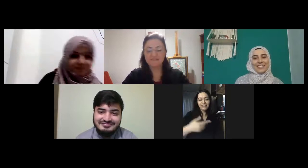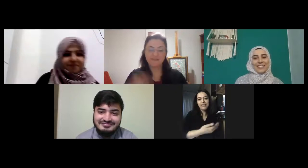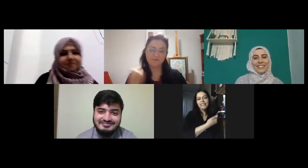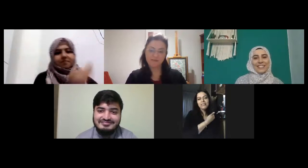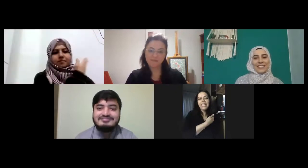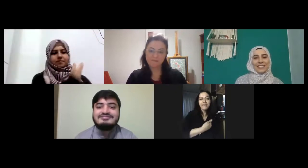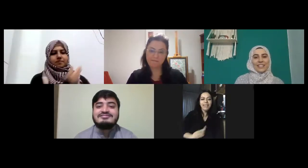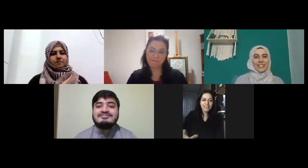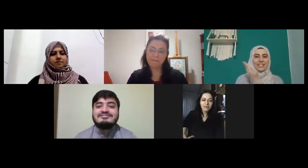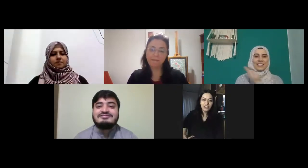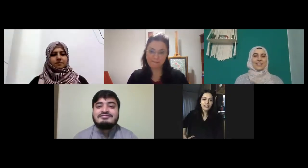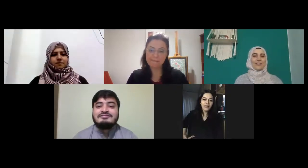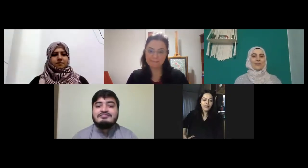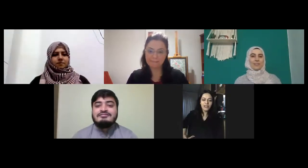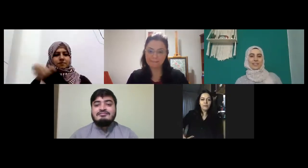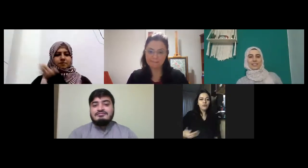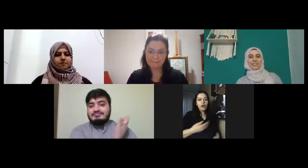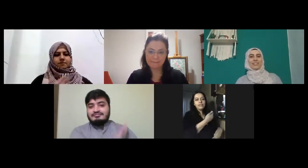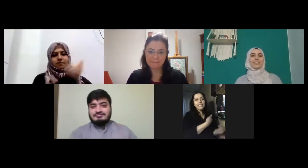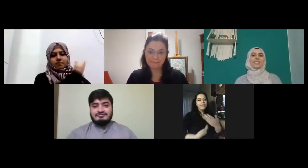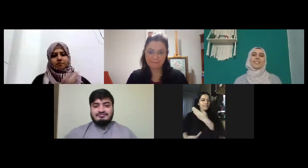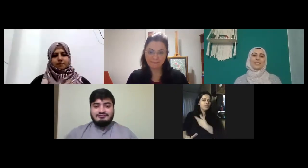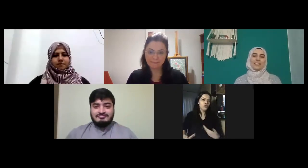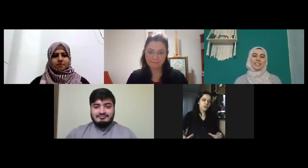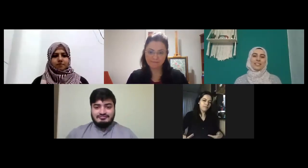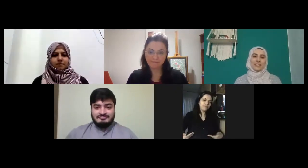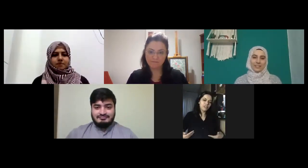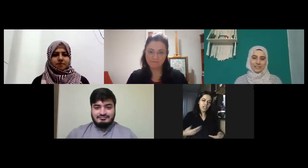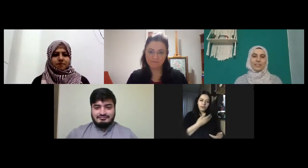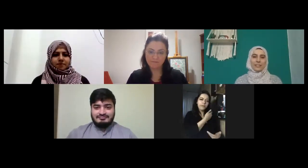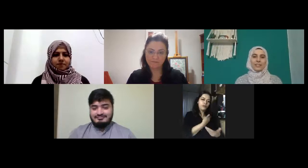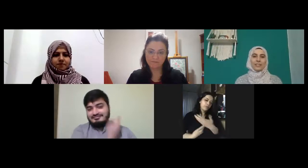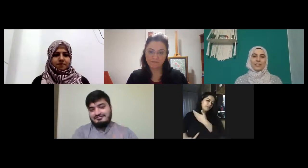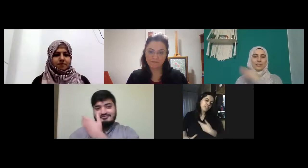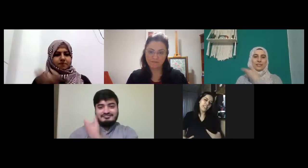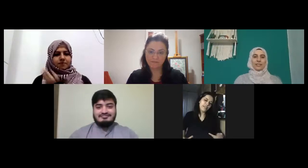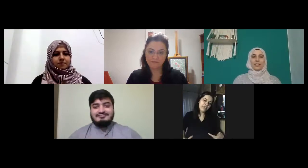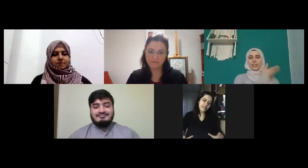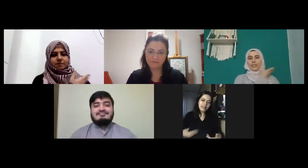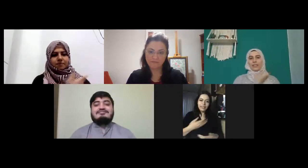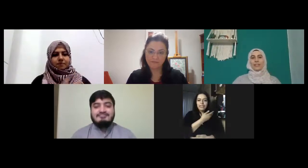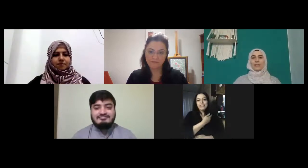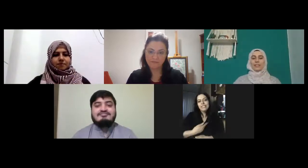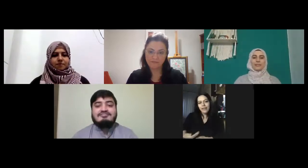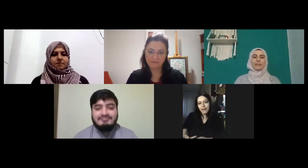hatırlatayım sevmek tek başına bu sevgili de şu çarpı yapıyorum sevgili sevmek